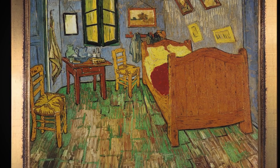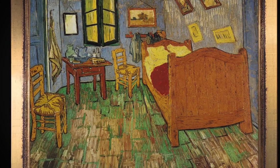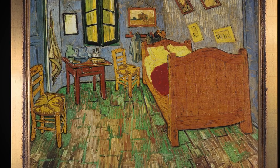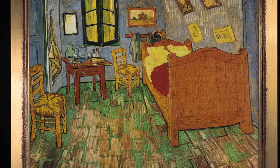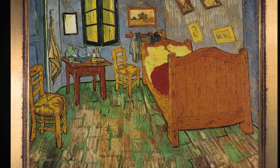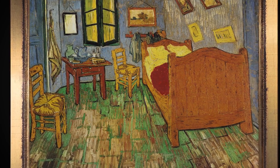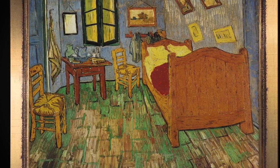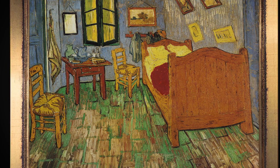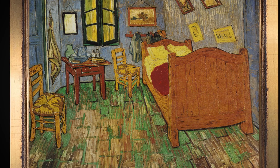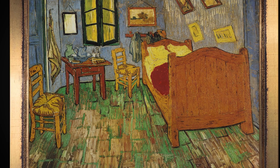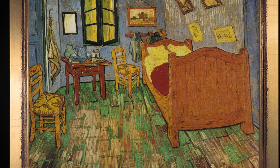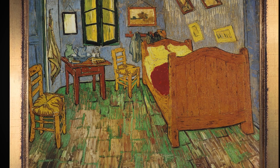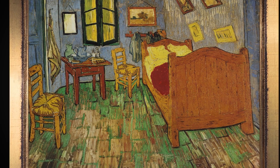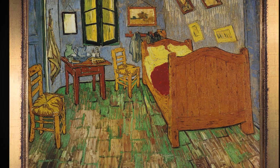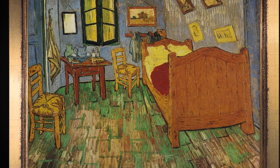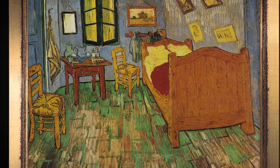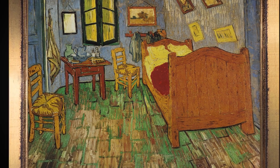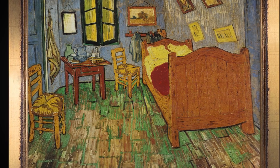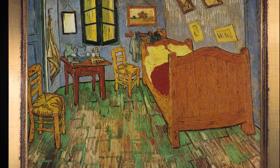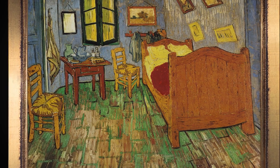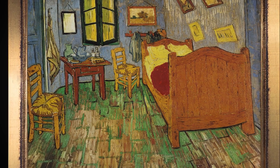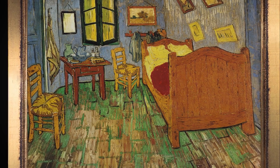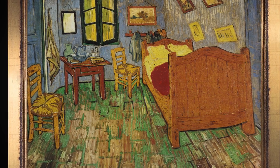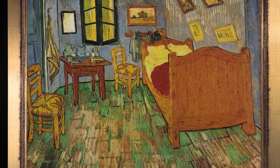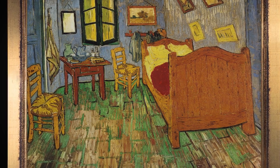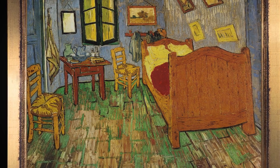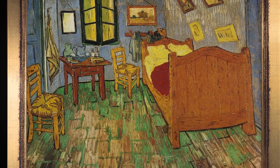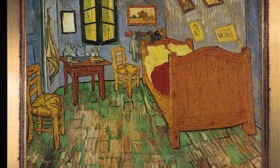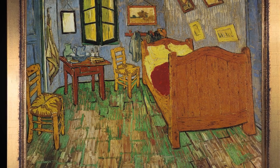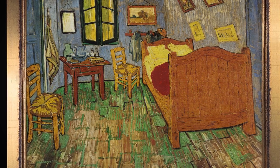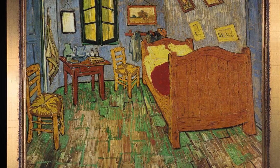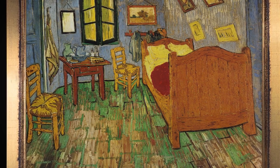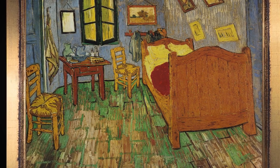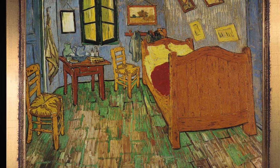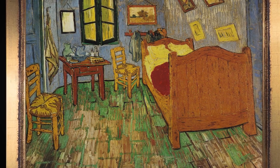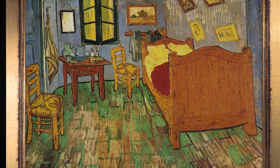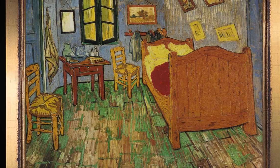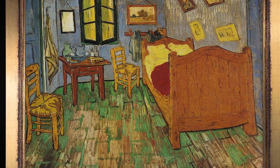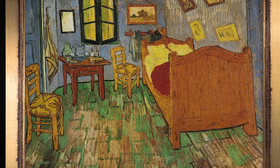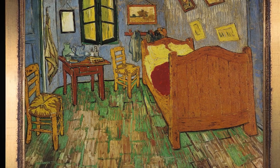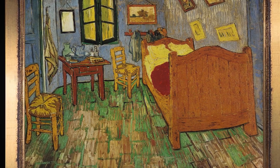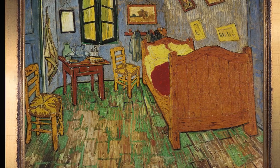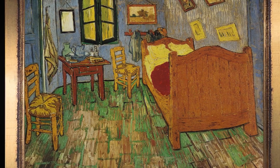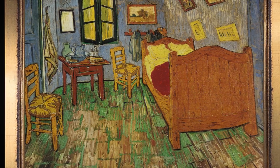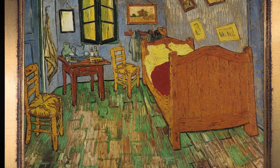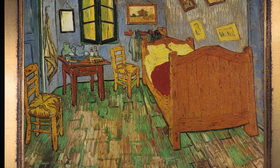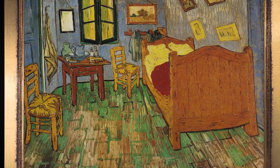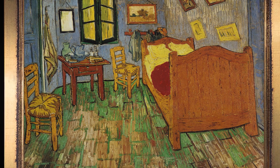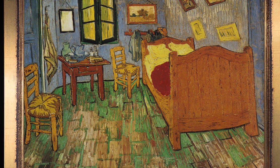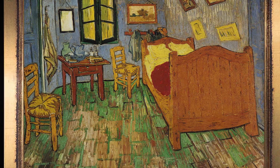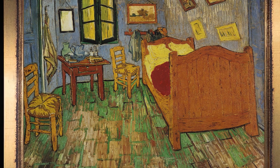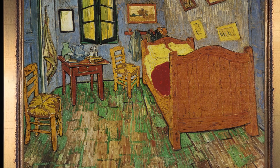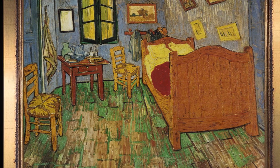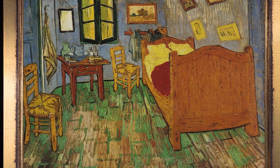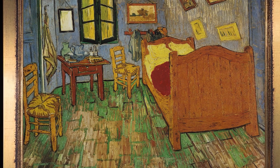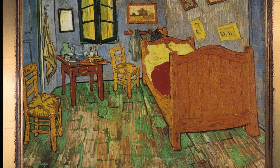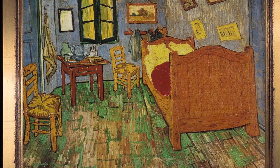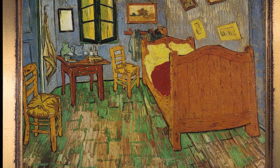mímese, ela é a cópia de um mundo que já é uma cópia. Então, a arte é um engano. A arte é uma mentira. A arte nos iluda. Esta arte que